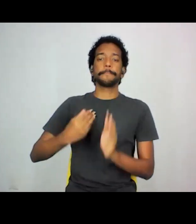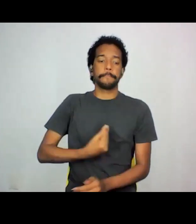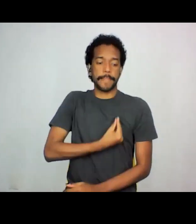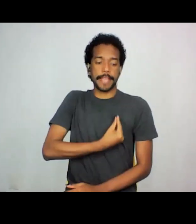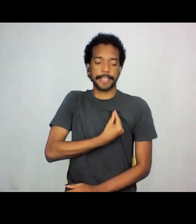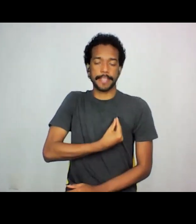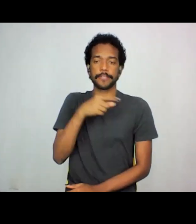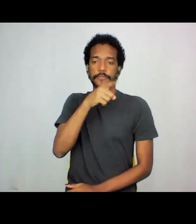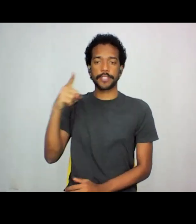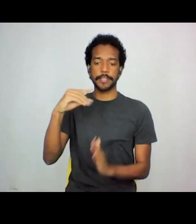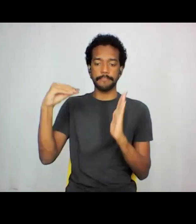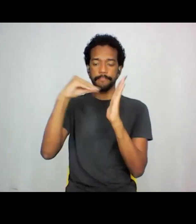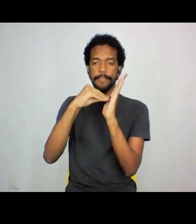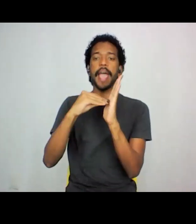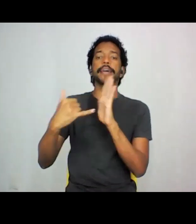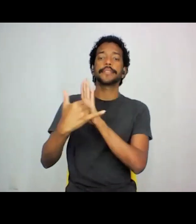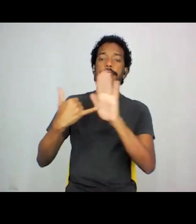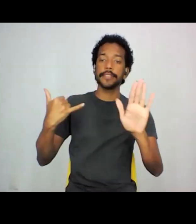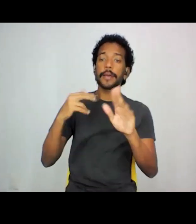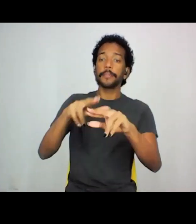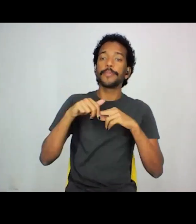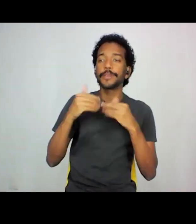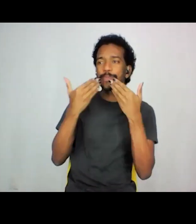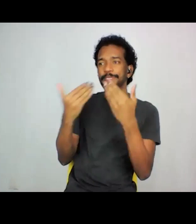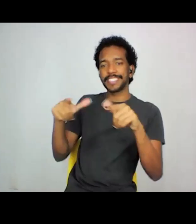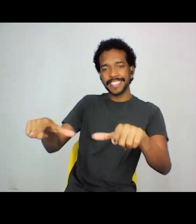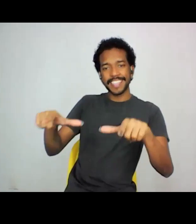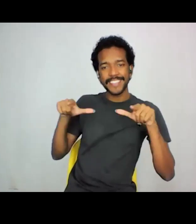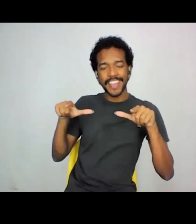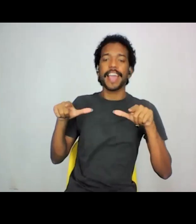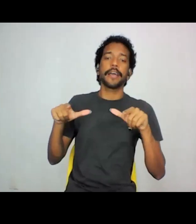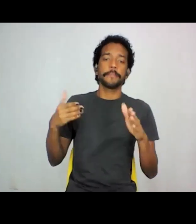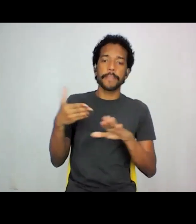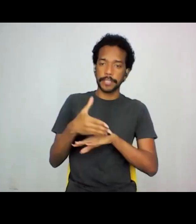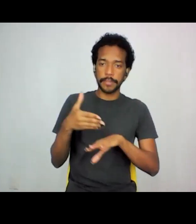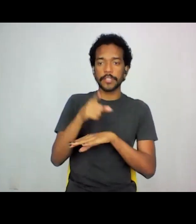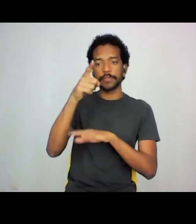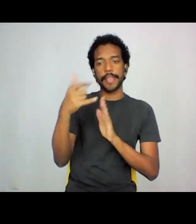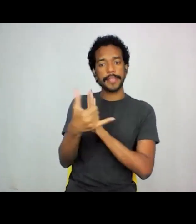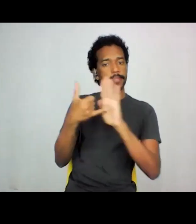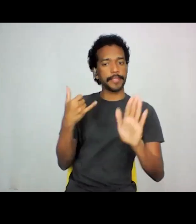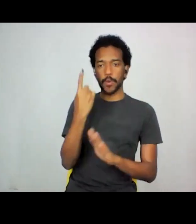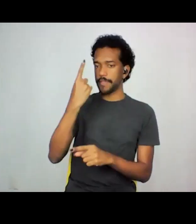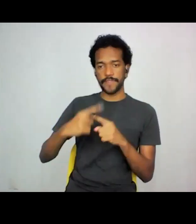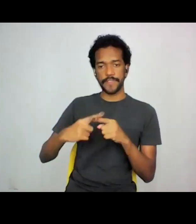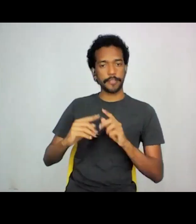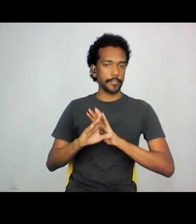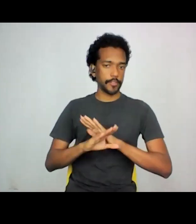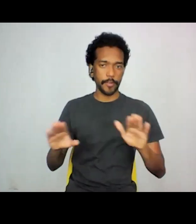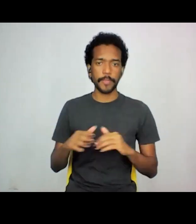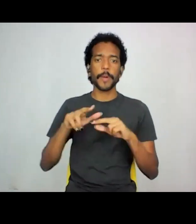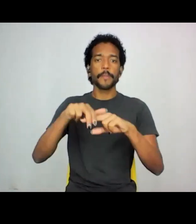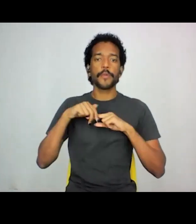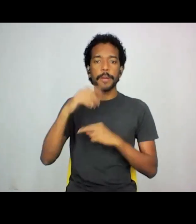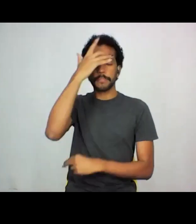Principalmente para quem pretende solicitar o certificado de participação, não esquecer de assinar uma única vez. Por conta do número de